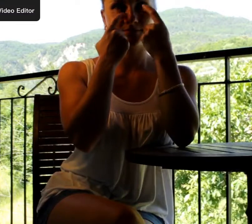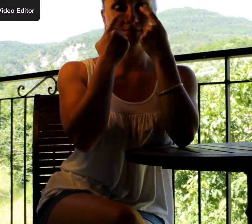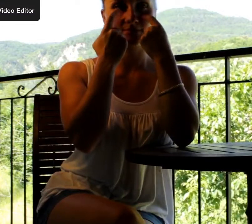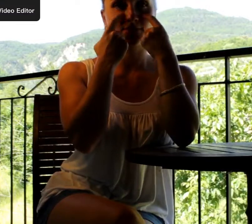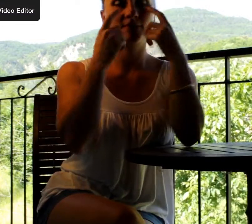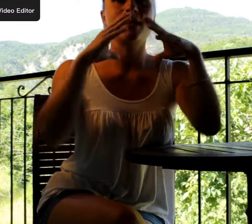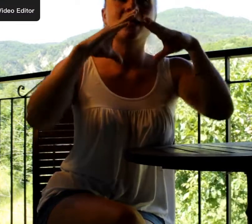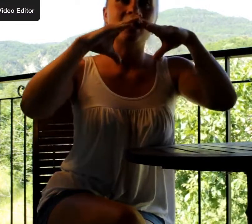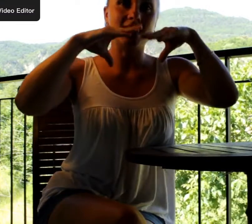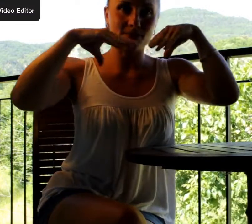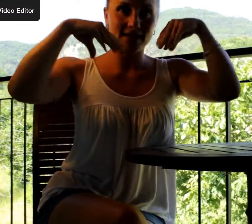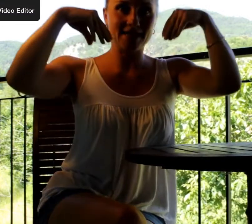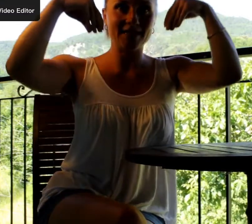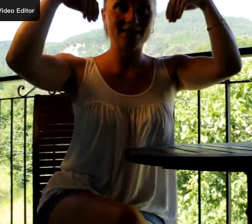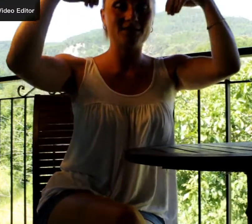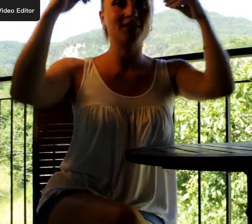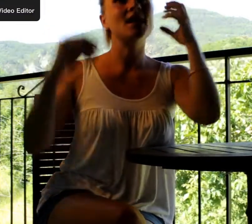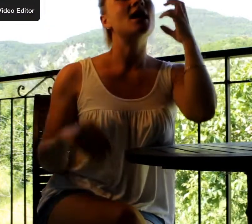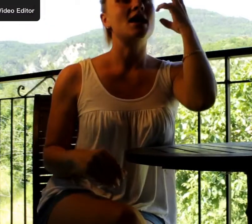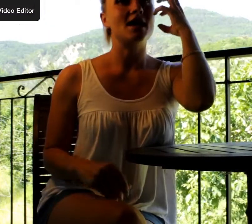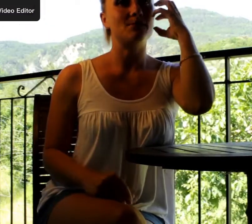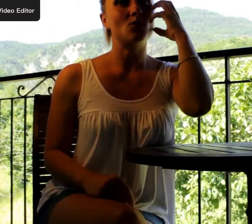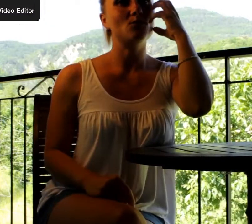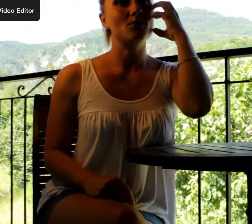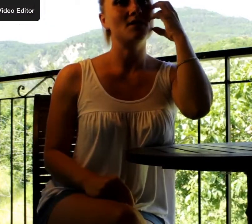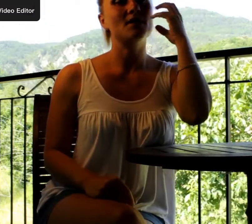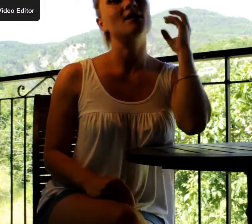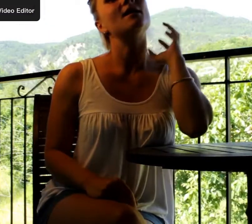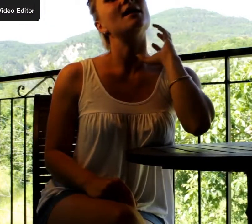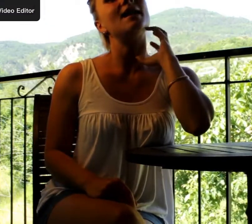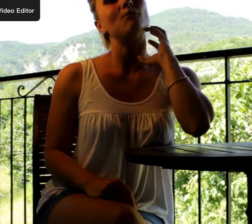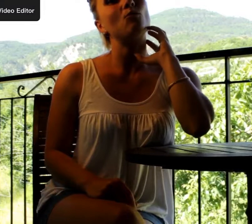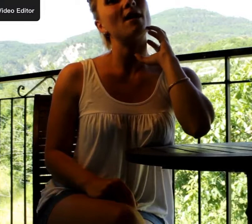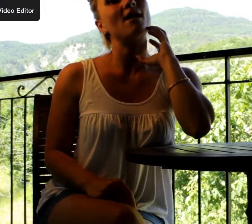la banane, la pomme, la poire